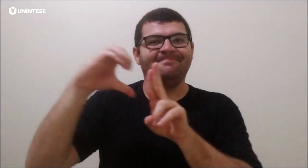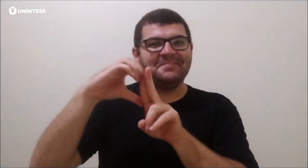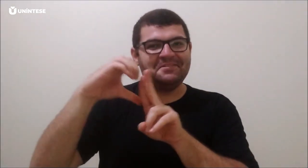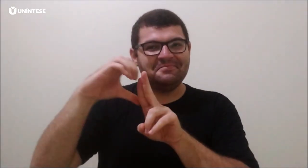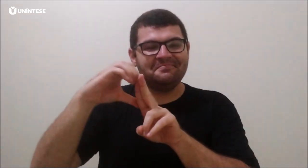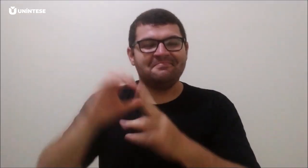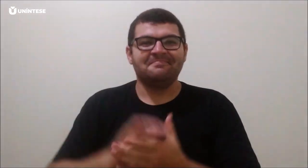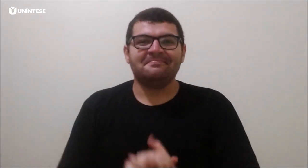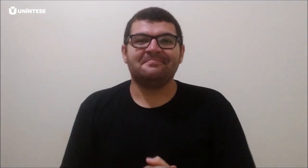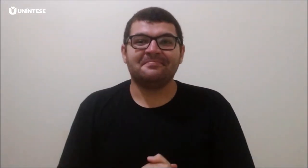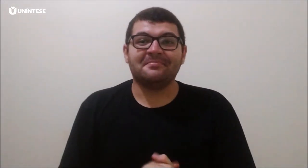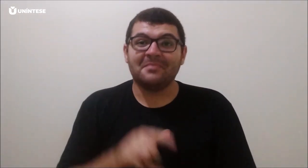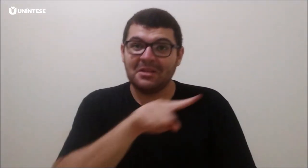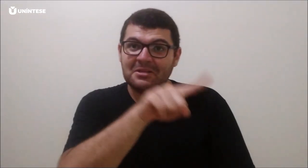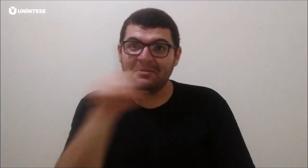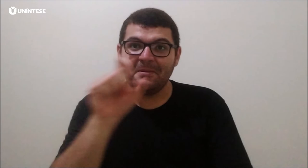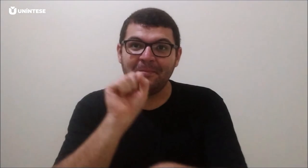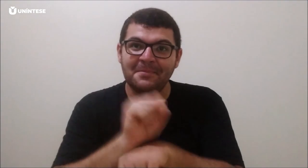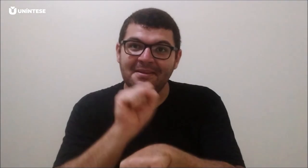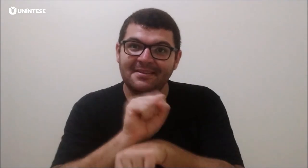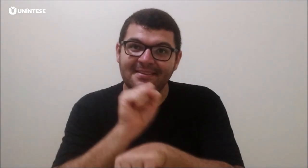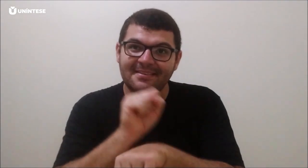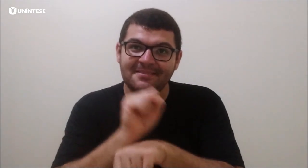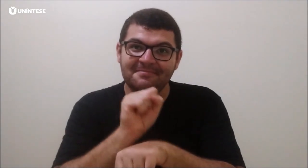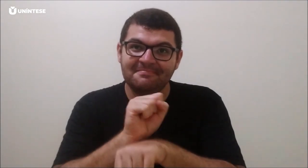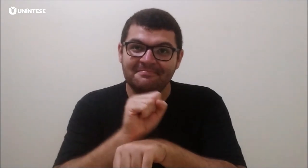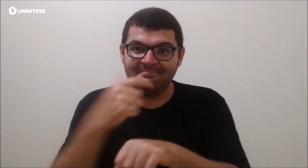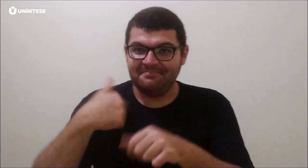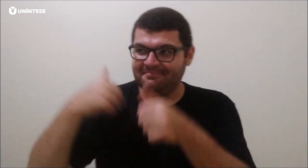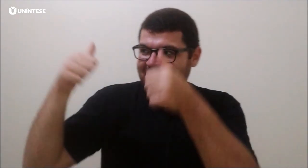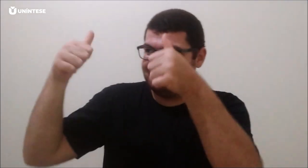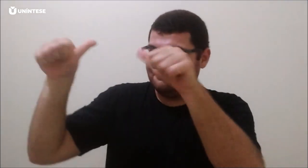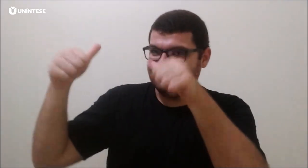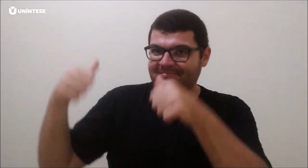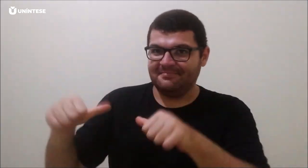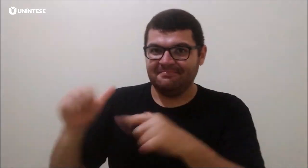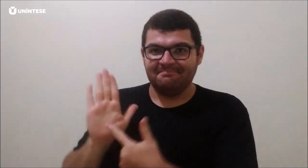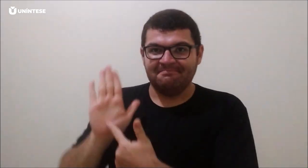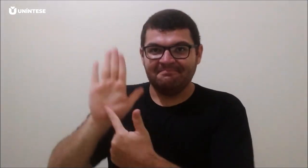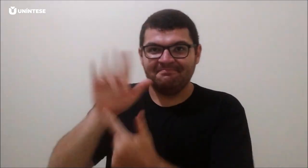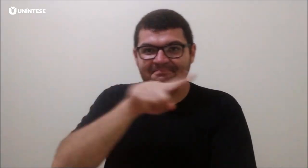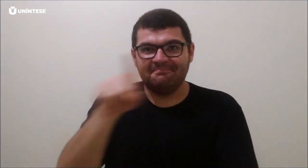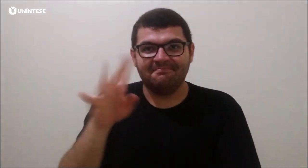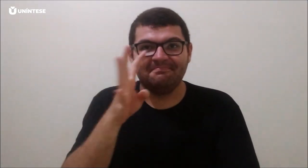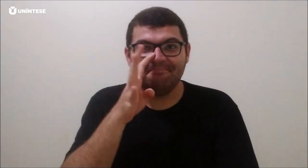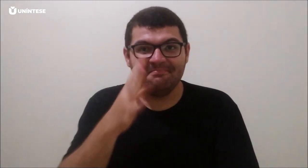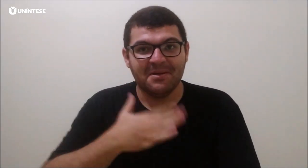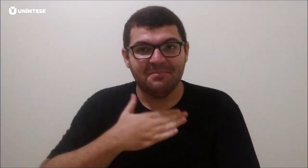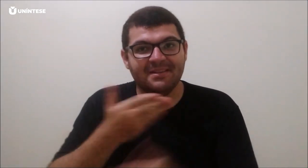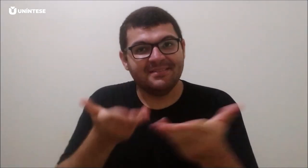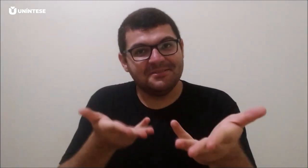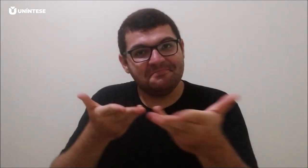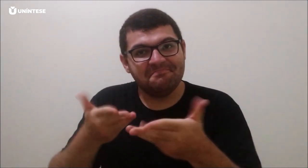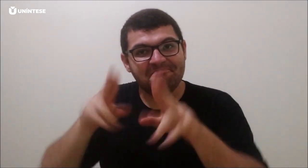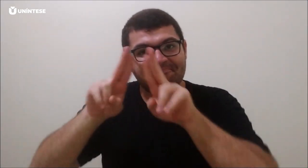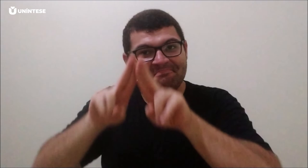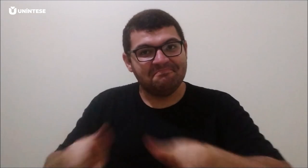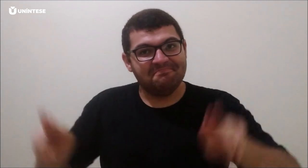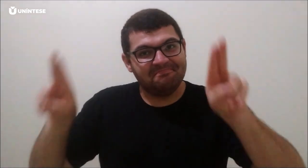Por isso, venho te convidar para acompanhar a apresentação do meu pôster no Congresso. Bora conhecer